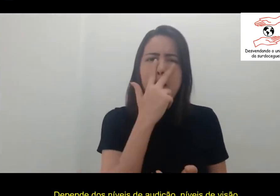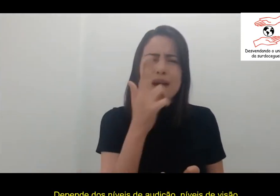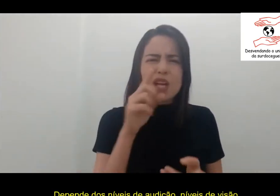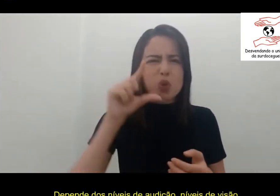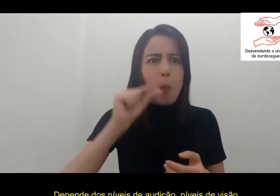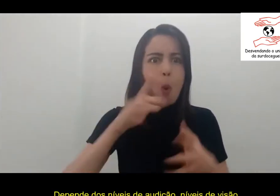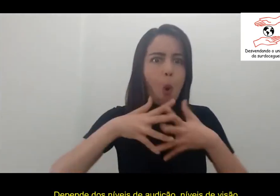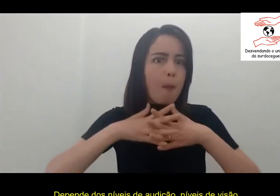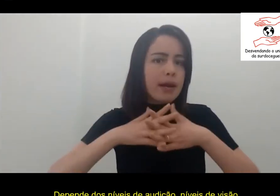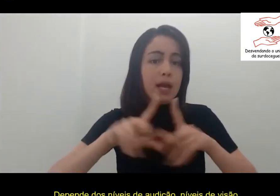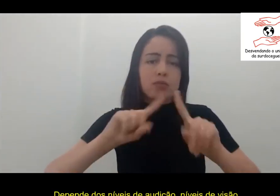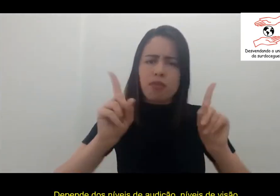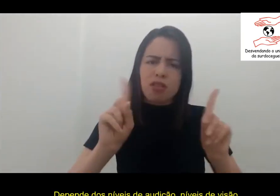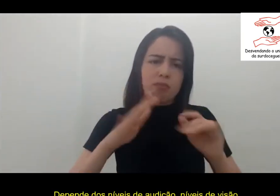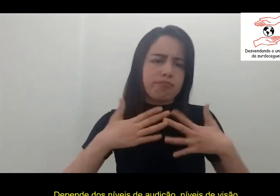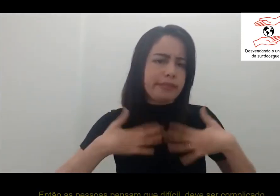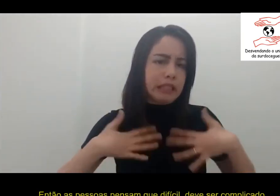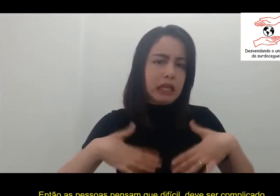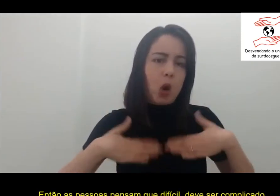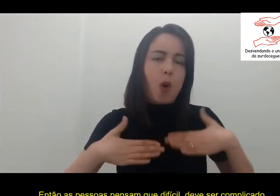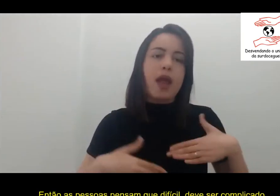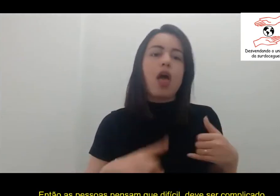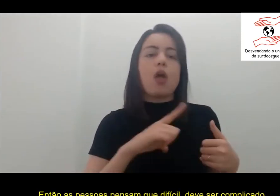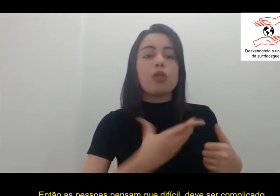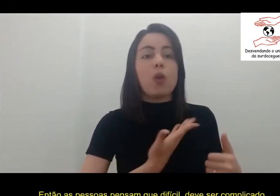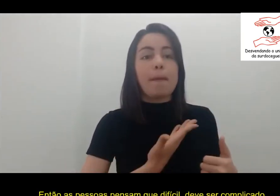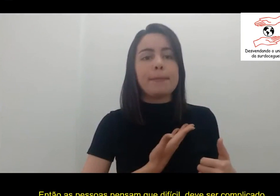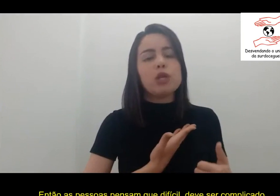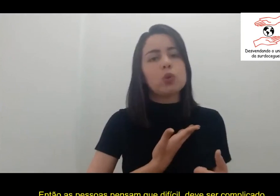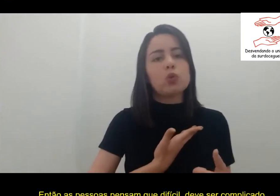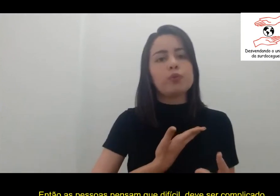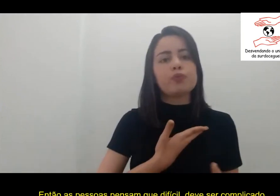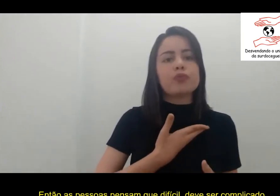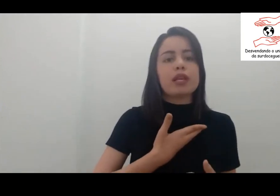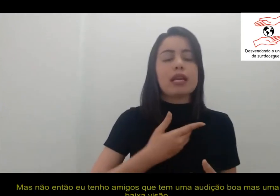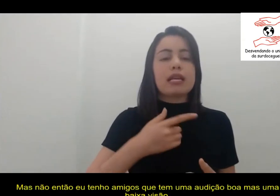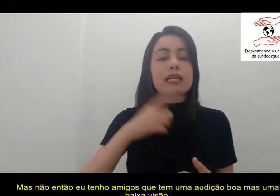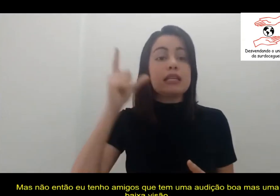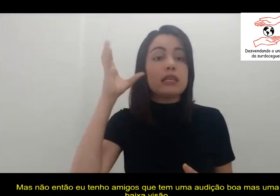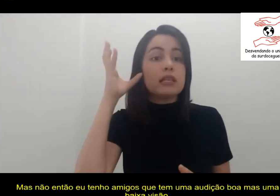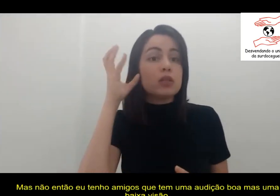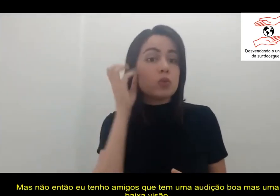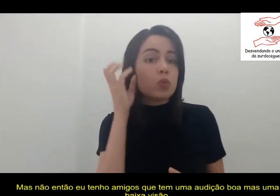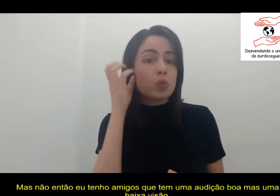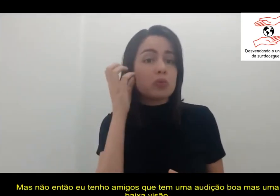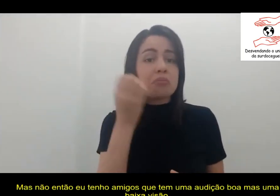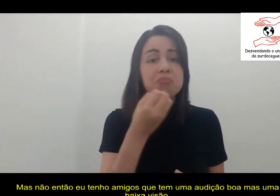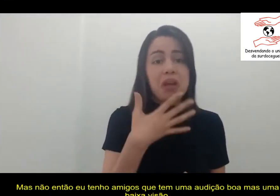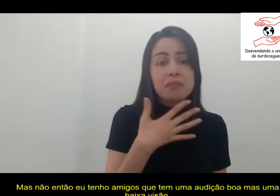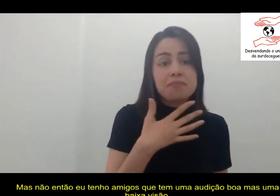visão, né? Então, as pessoas pensam, ah, que difícil, deve ser complicado, né? Mas não. Então, eu tenho amigos que têm